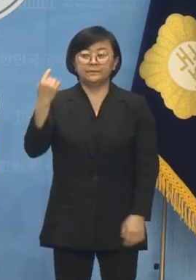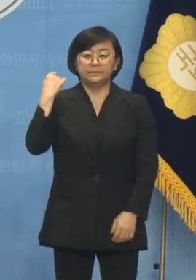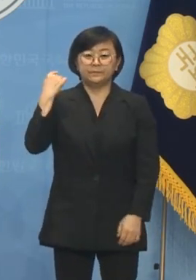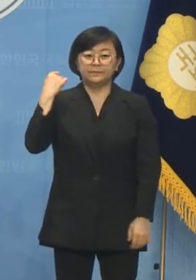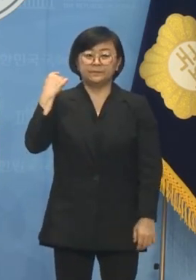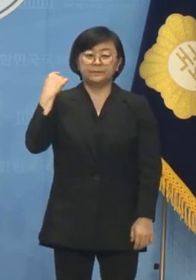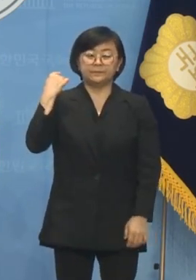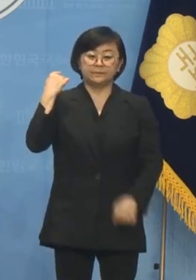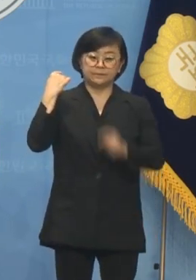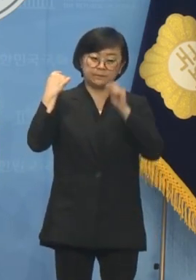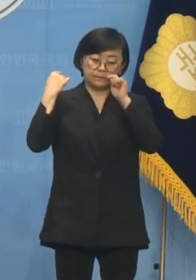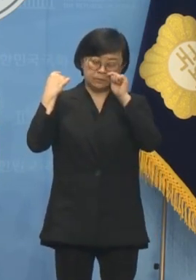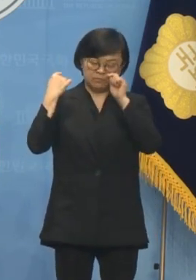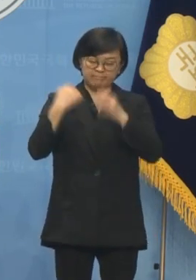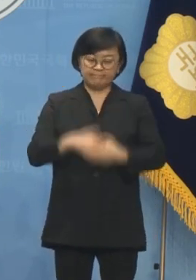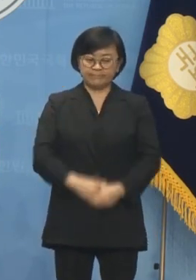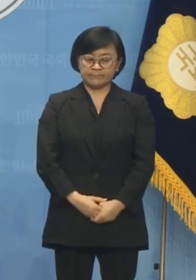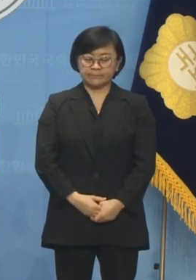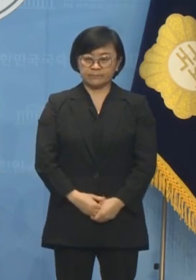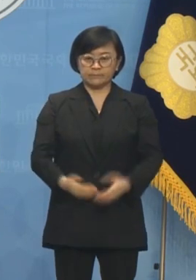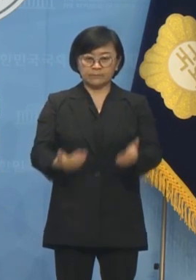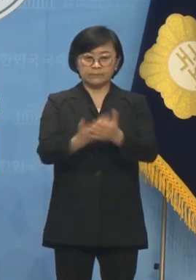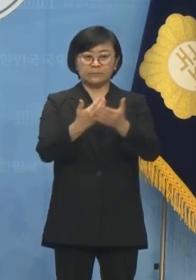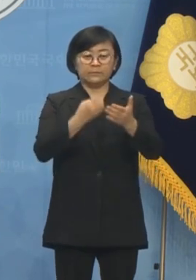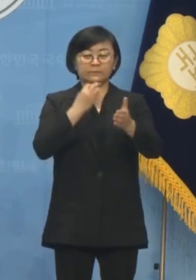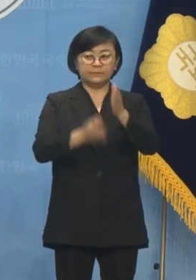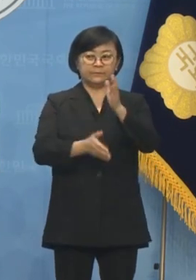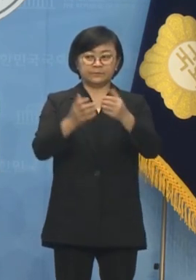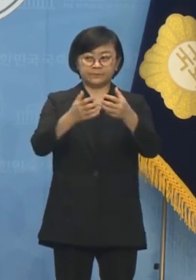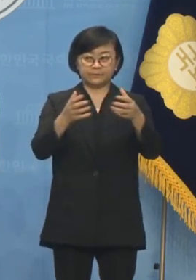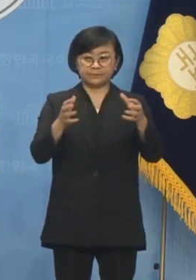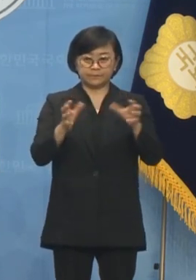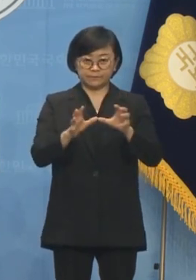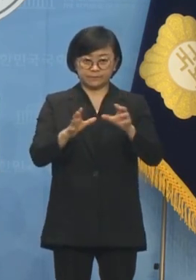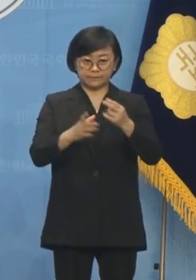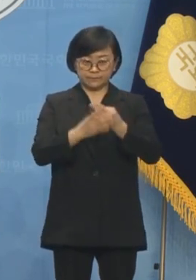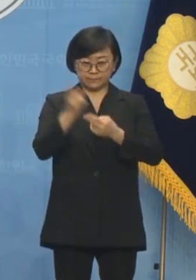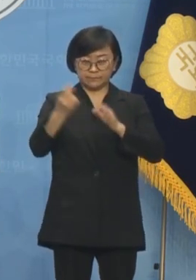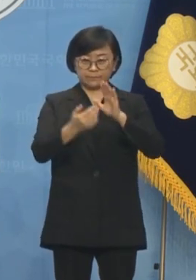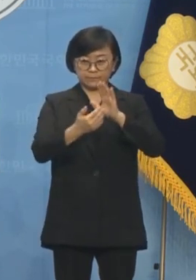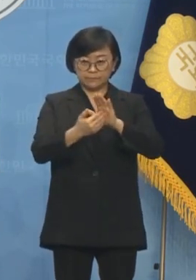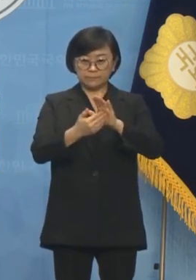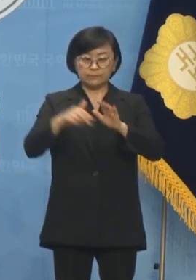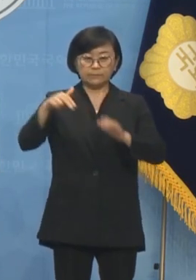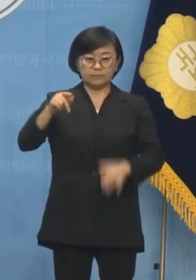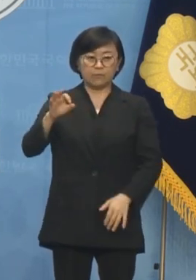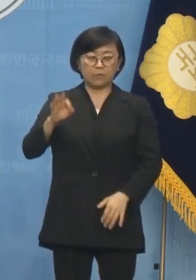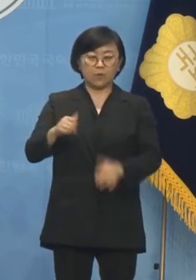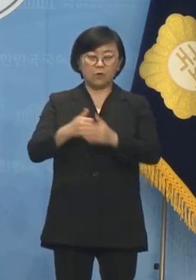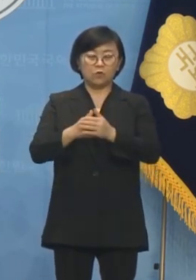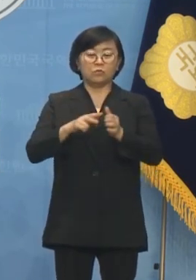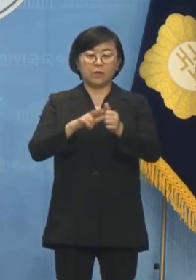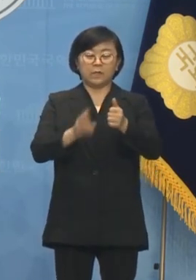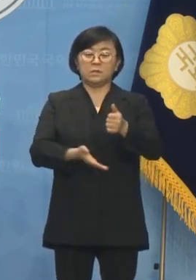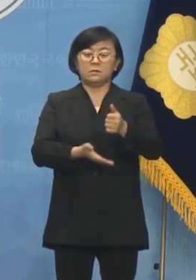저희 진보당 서울시당에서 단일화를 거부하는 정태후보의 공천을